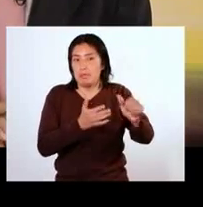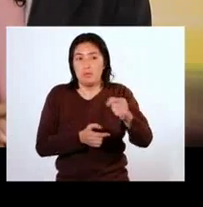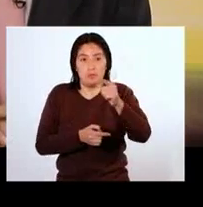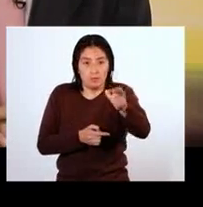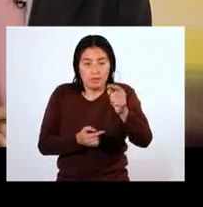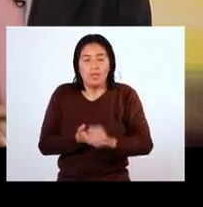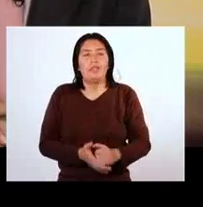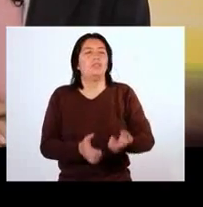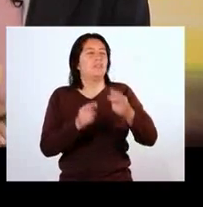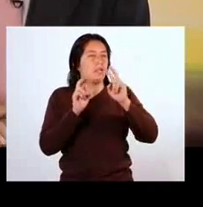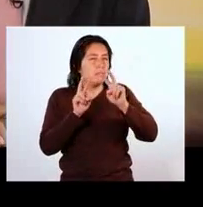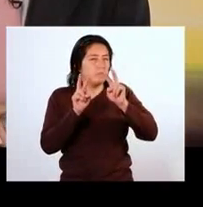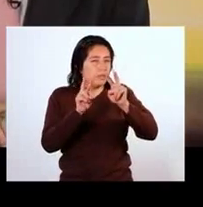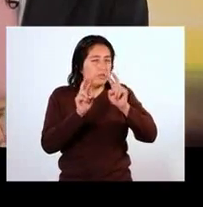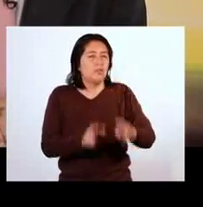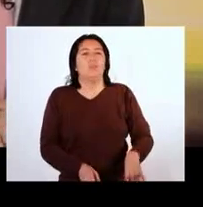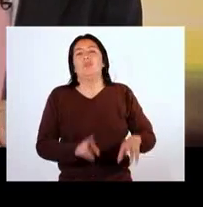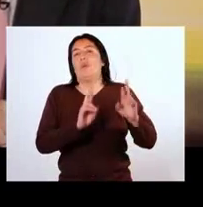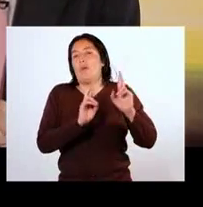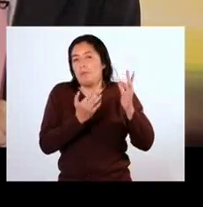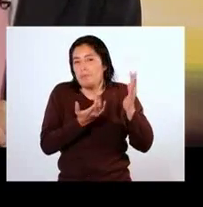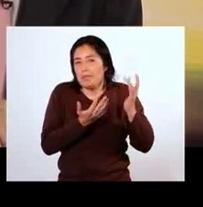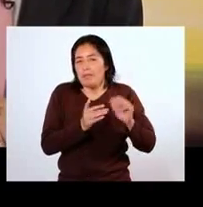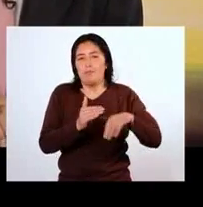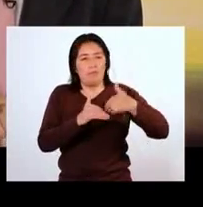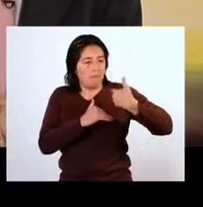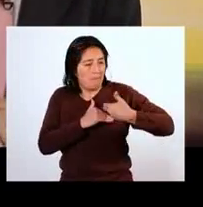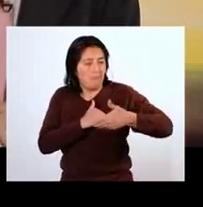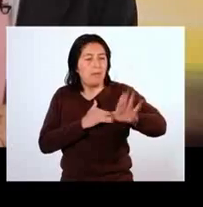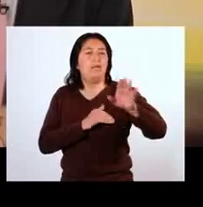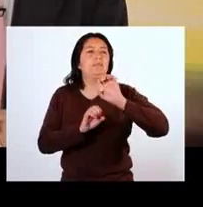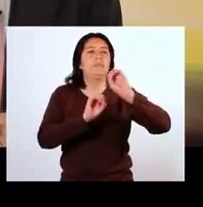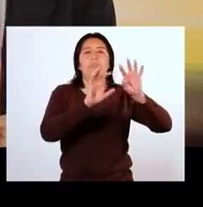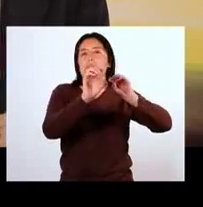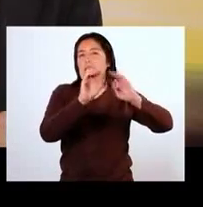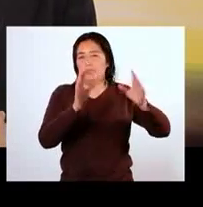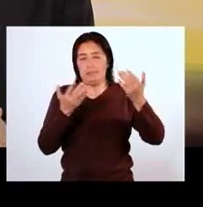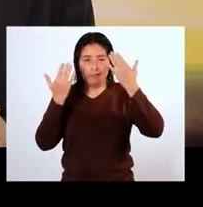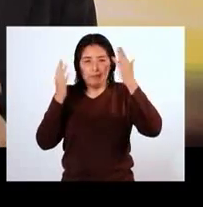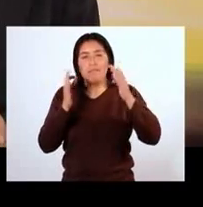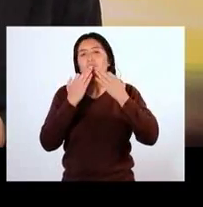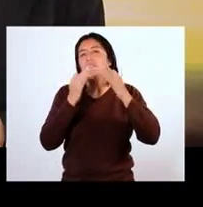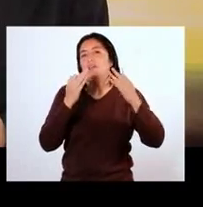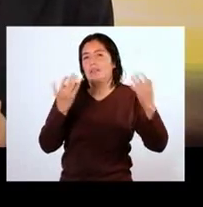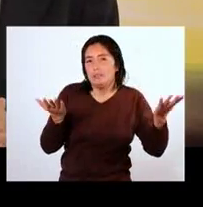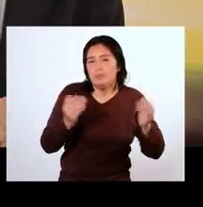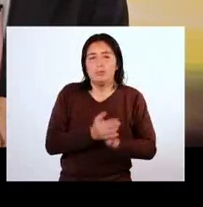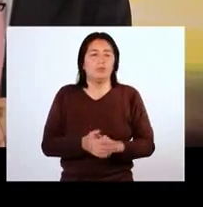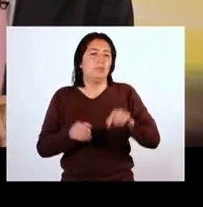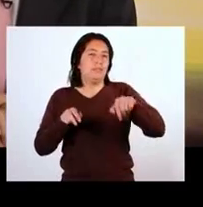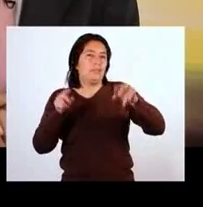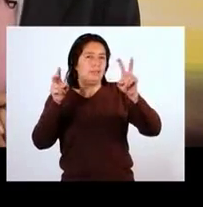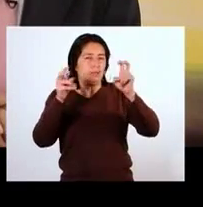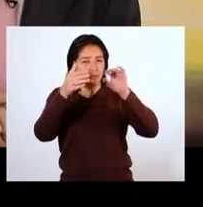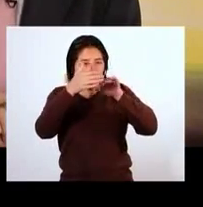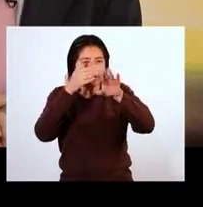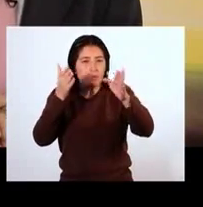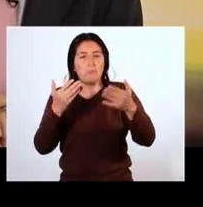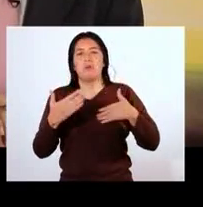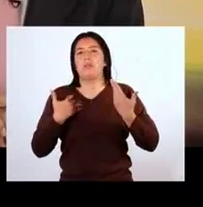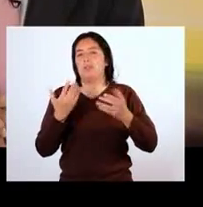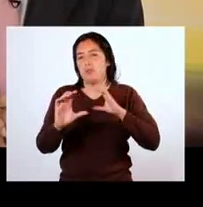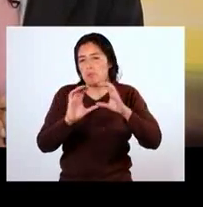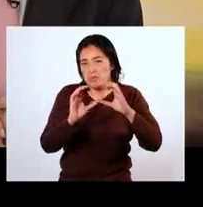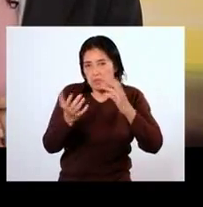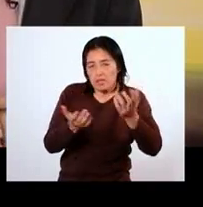están siguiendo y esperamos que nos sigan mucho más así que pasenla o saben que tenemos nuestro Facebook de Sin Barreras ahí se pueden comunicar con nosotros